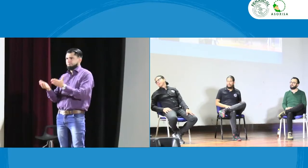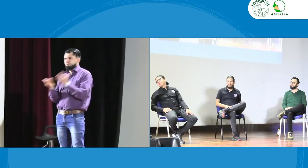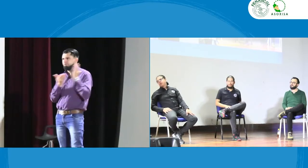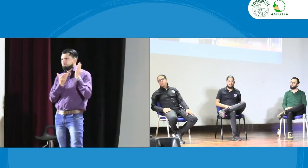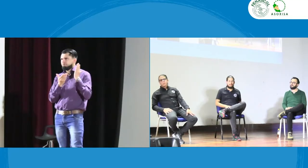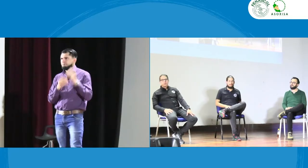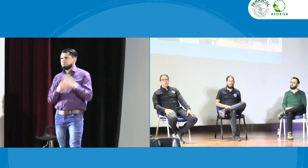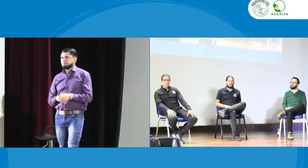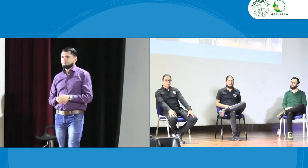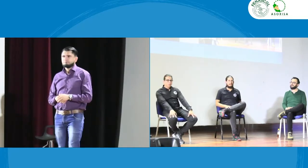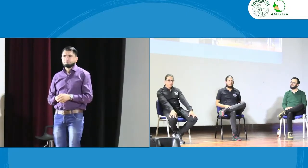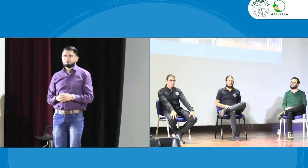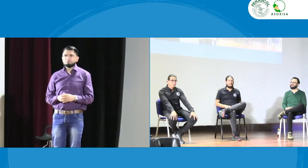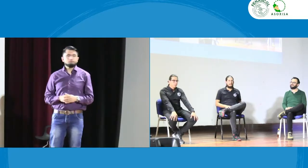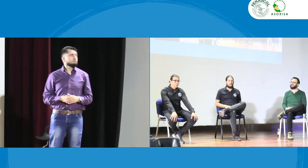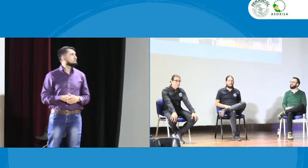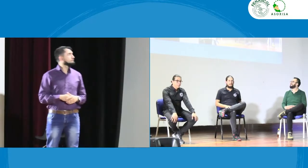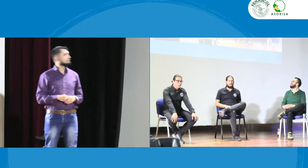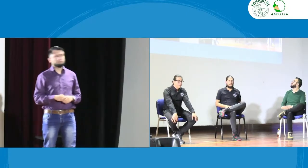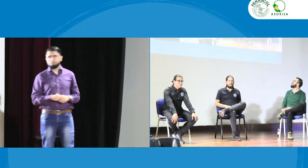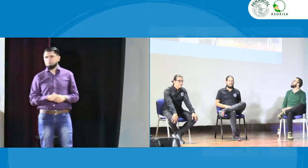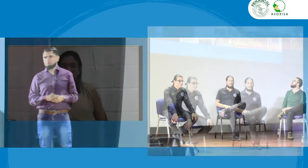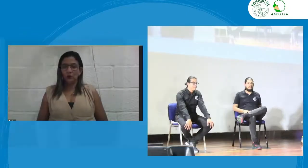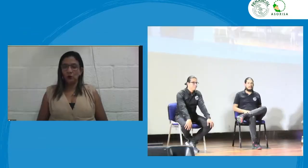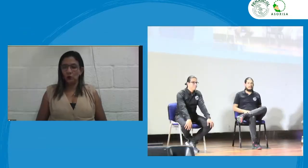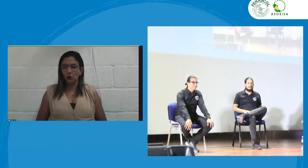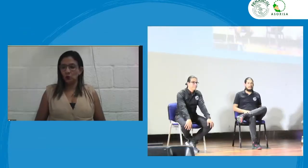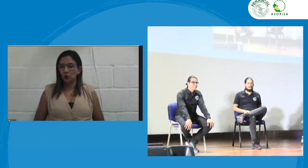las preguntas acá en sitio entonces Lina tiene nuestra atención